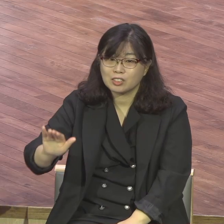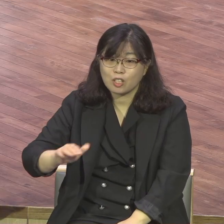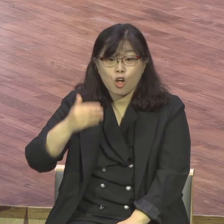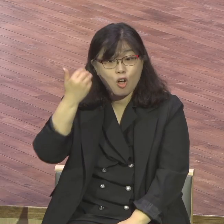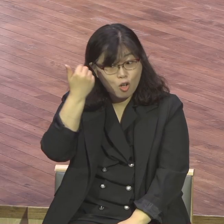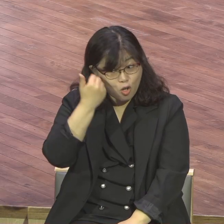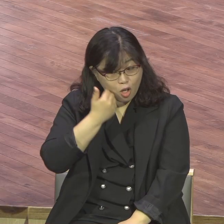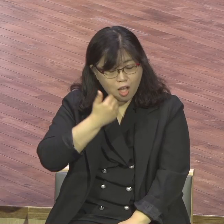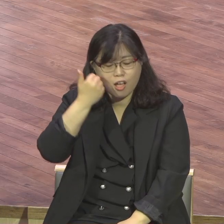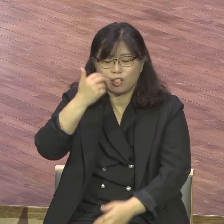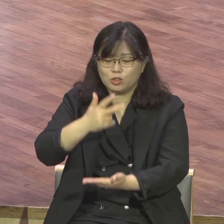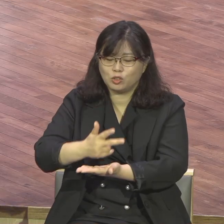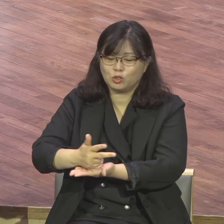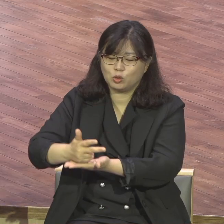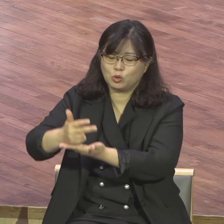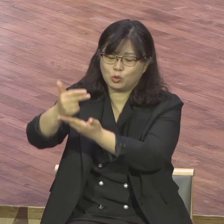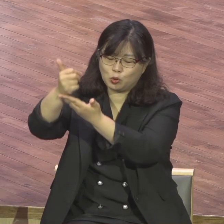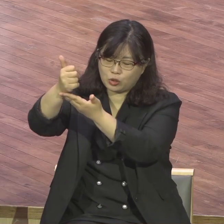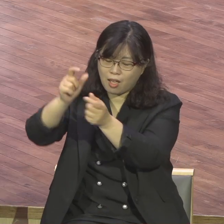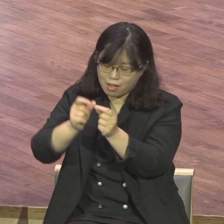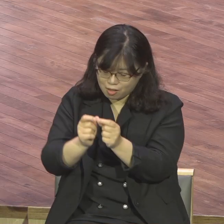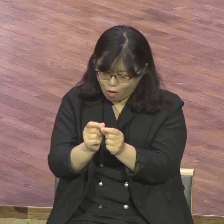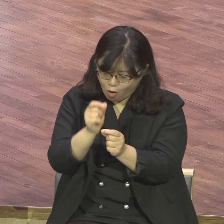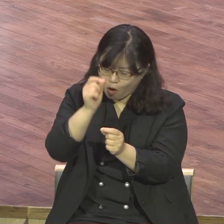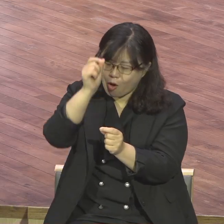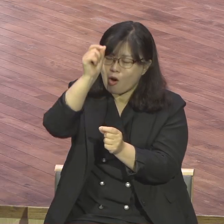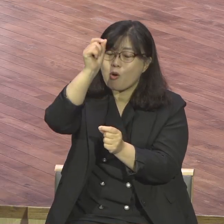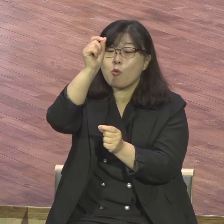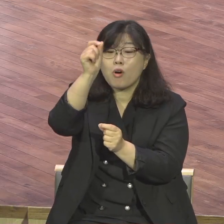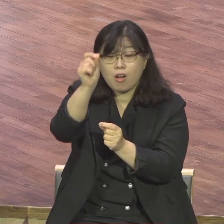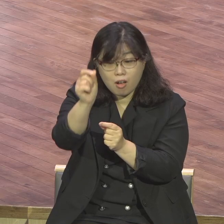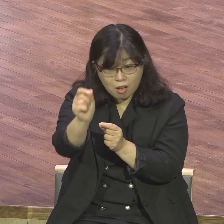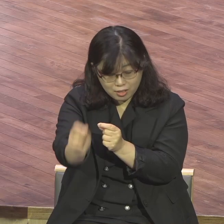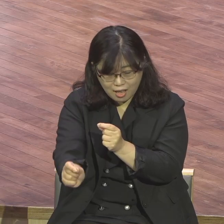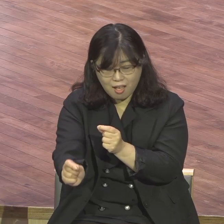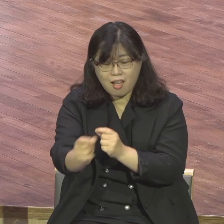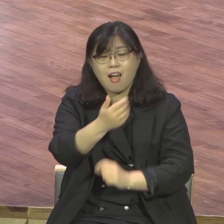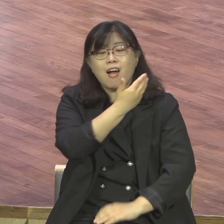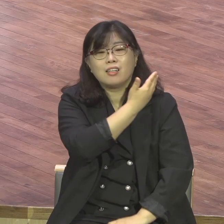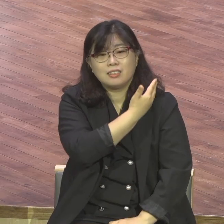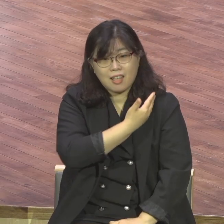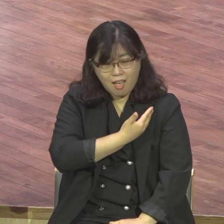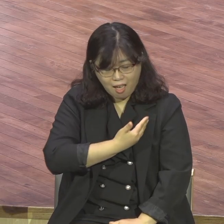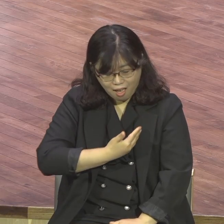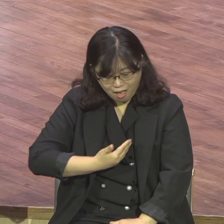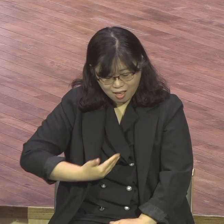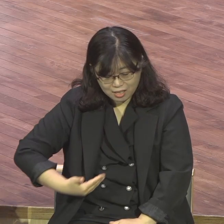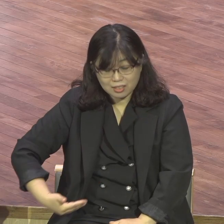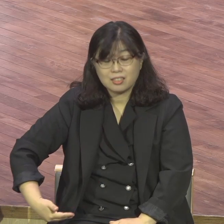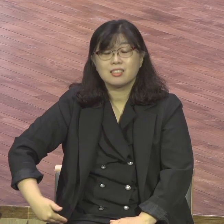영원한 제자라